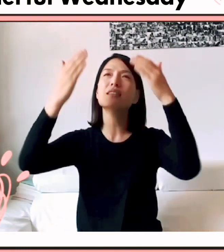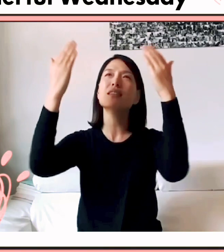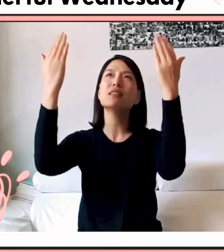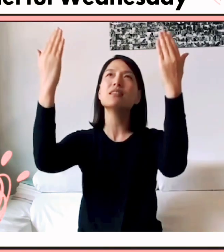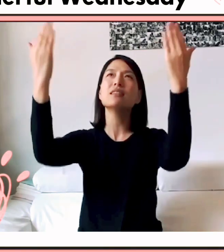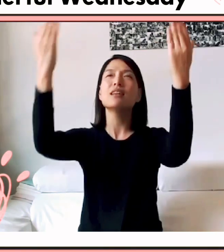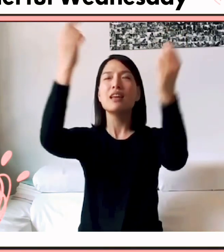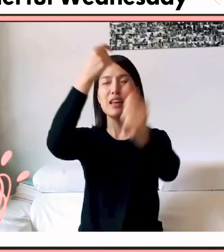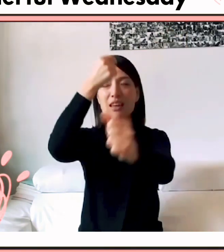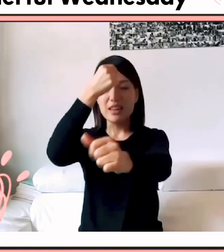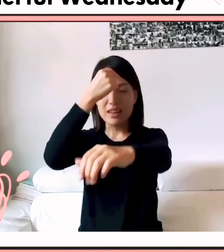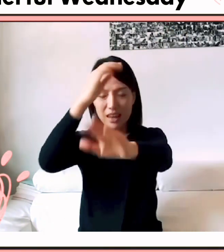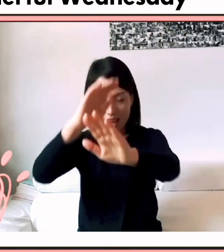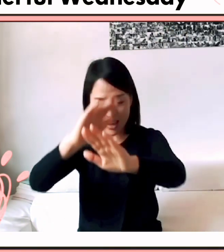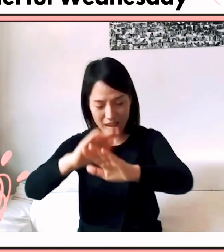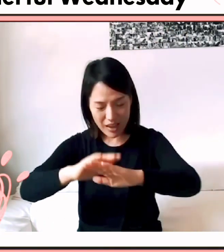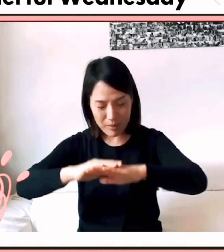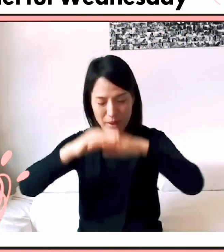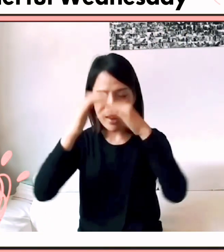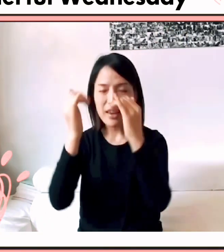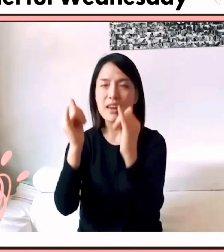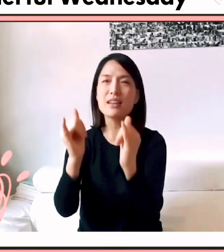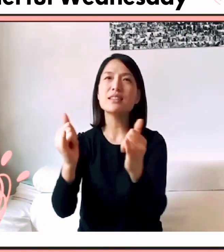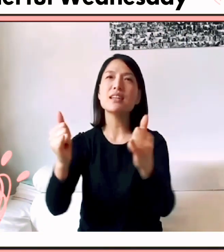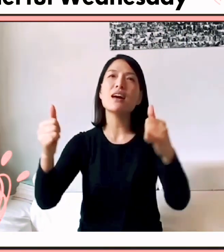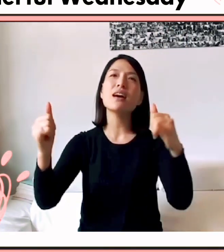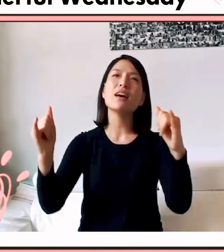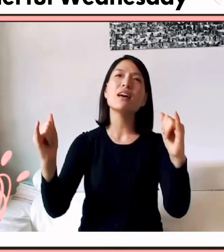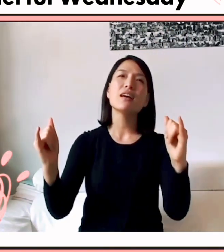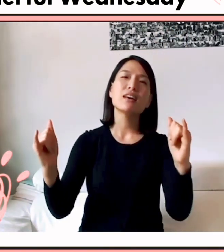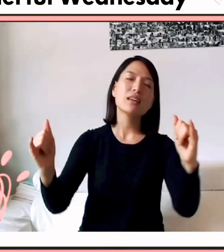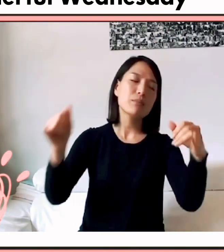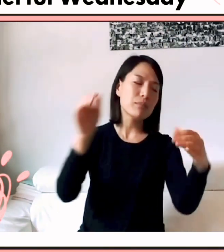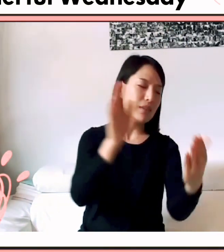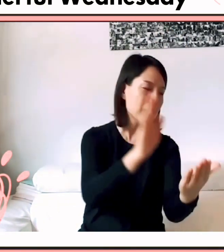예배자입니다